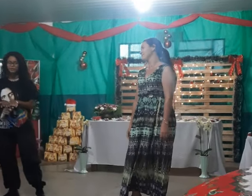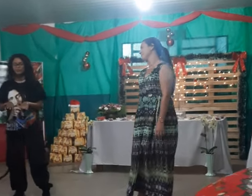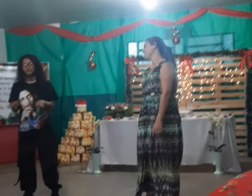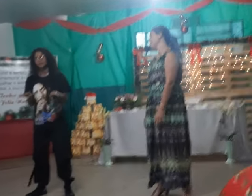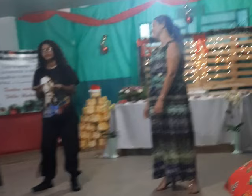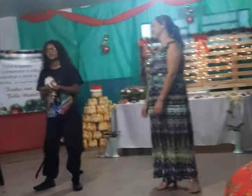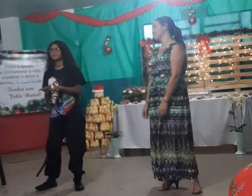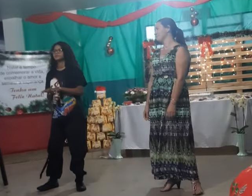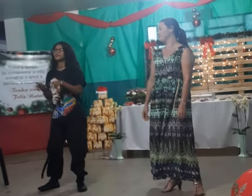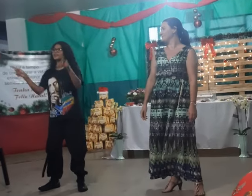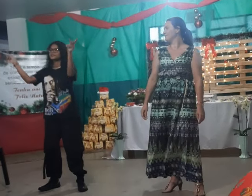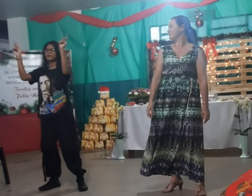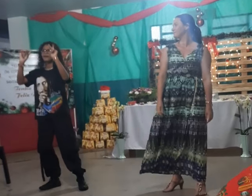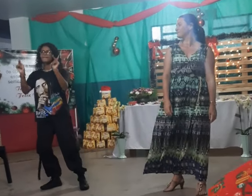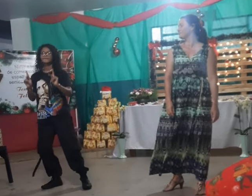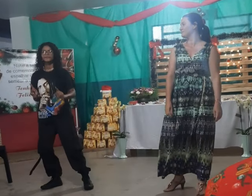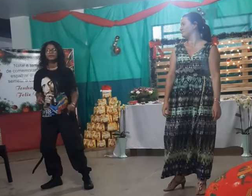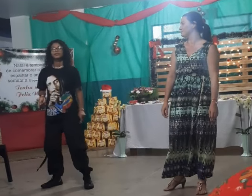feliz quem A cristã,